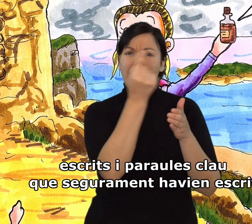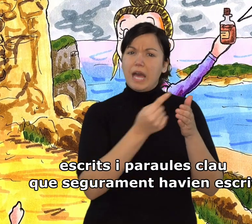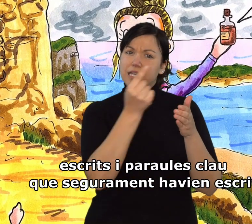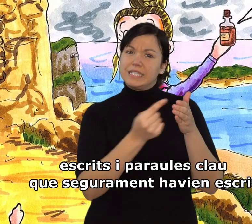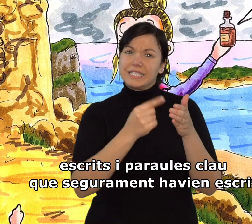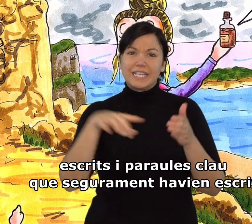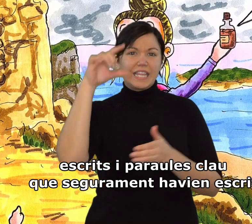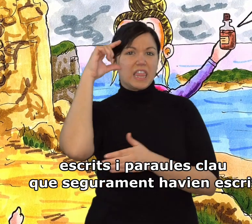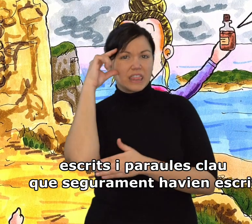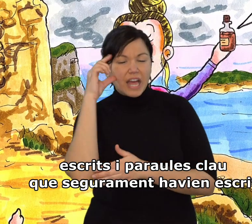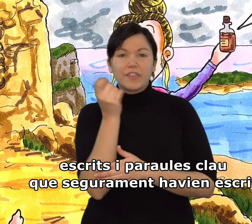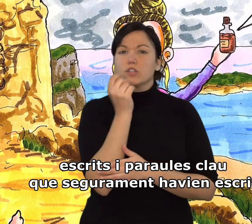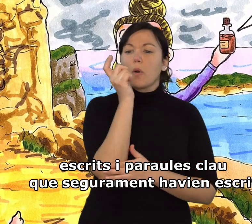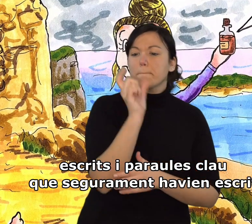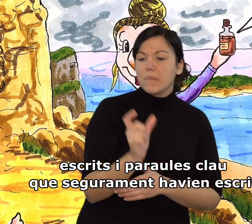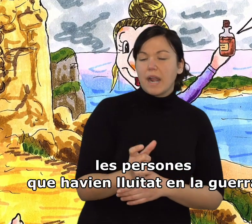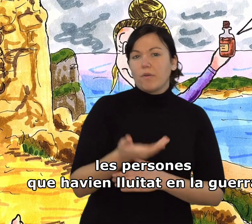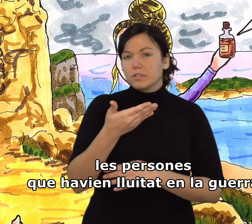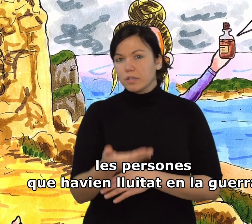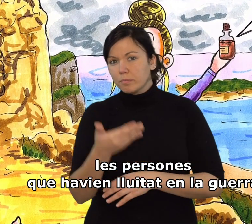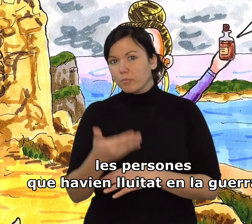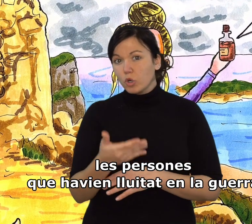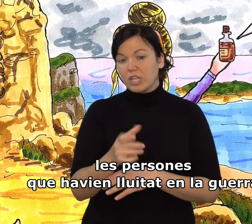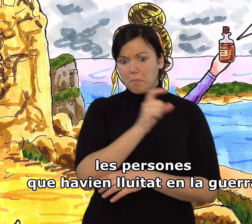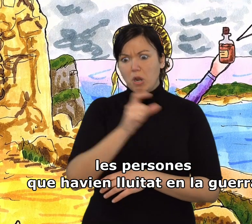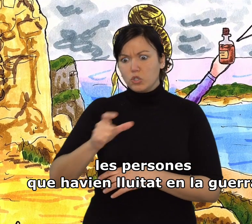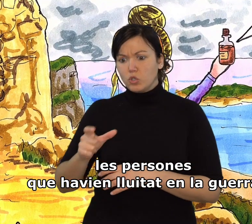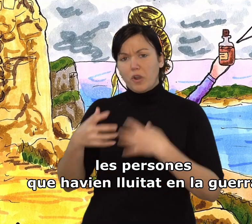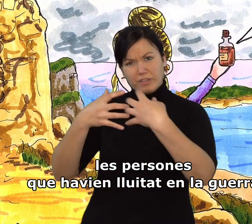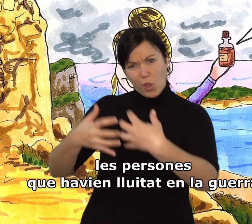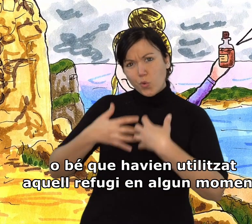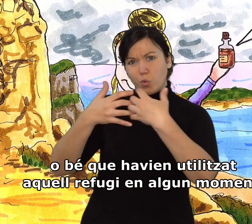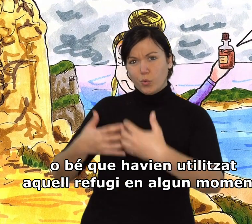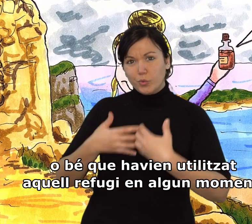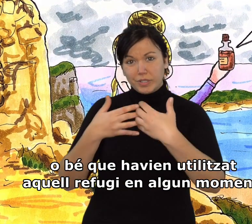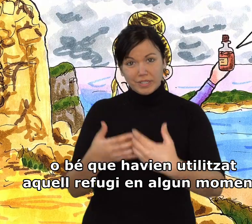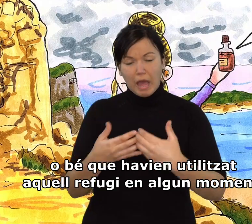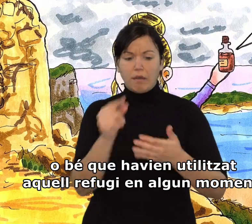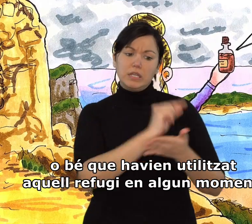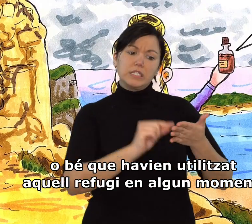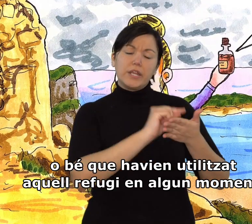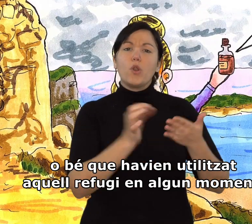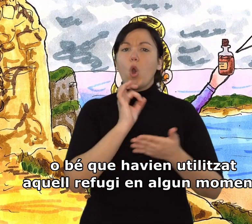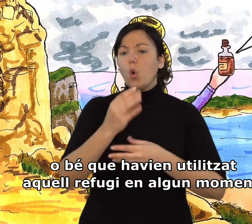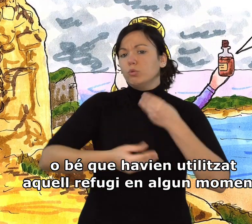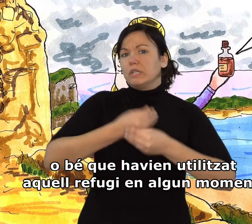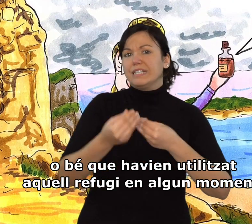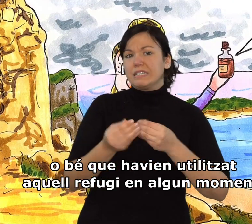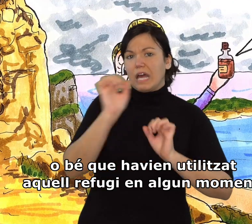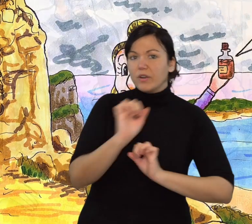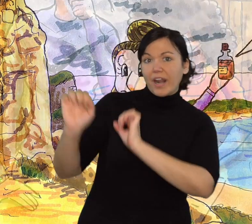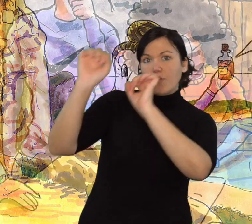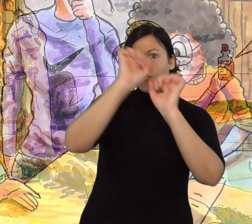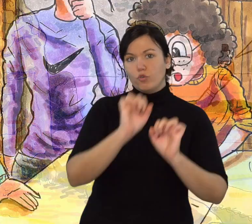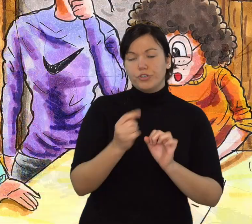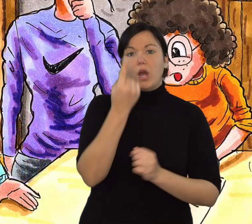escrits i paraules clau que segurament havien escrit les persones que havien lluitat en la guerra o bé que havien utilitzat aquell refugi en algun moment.